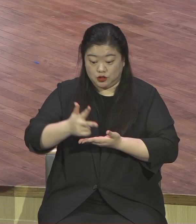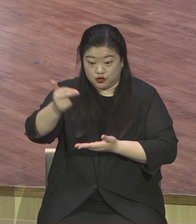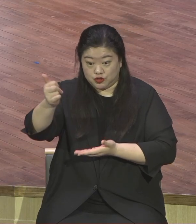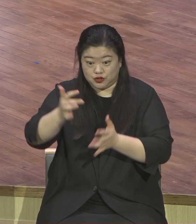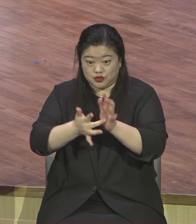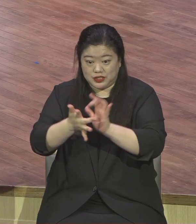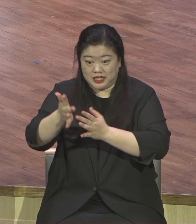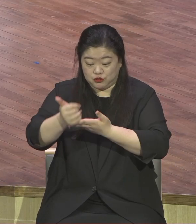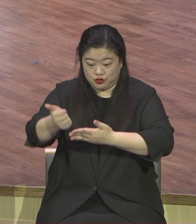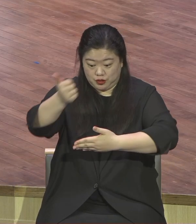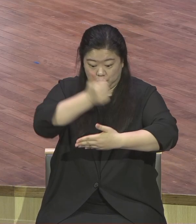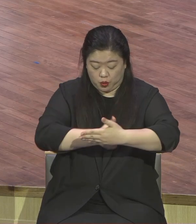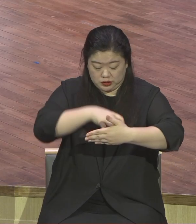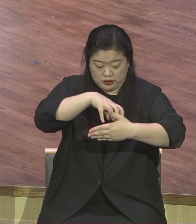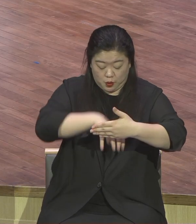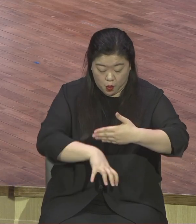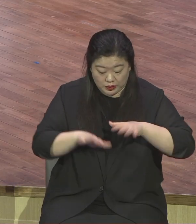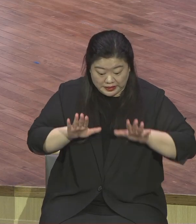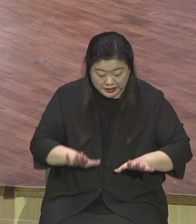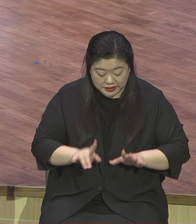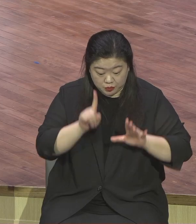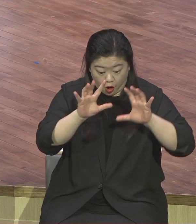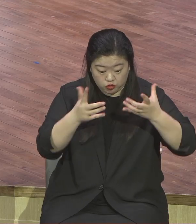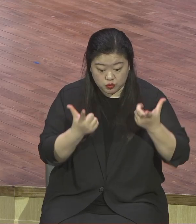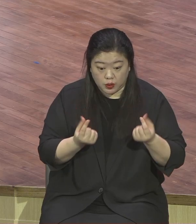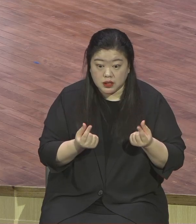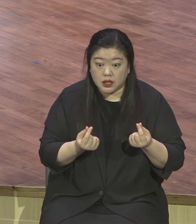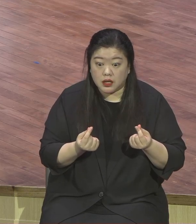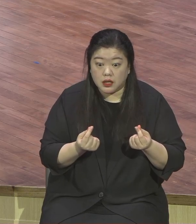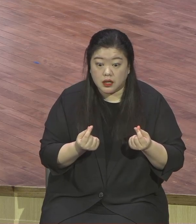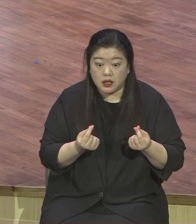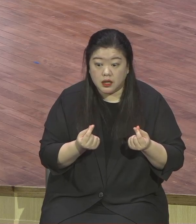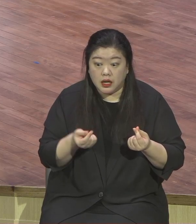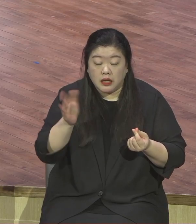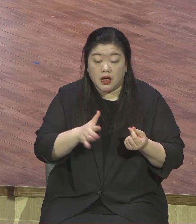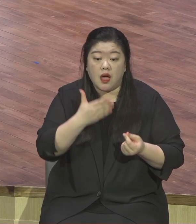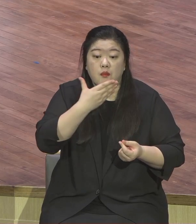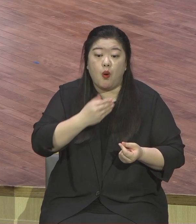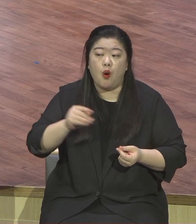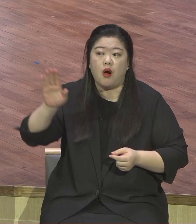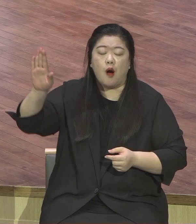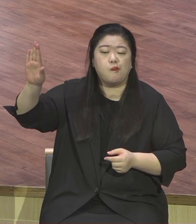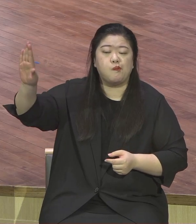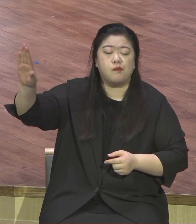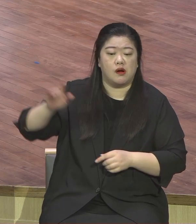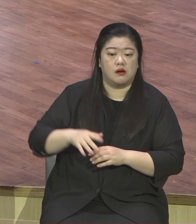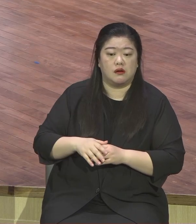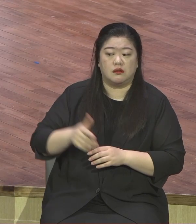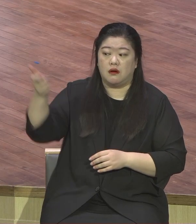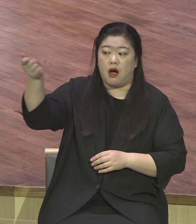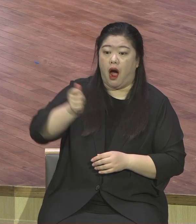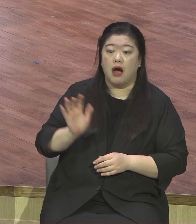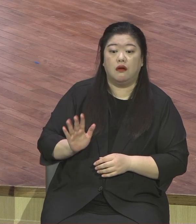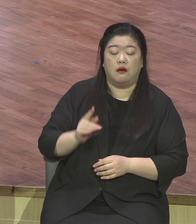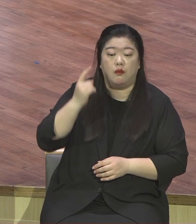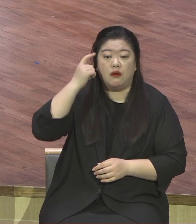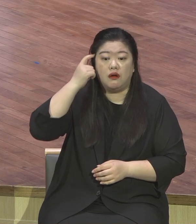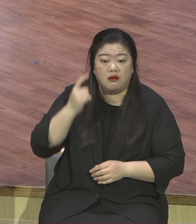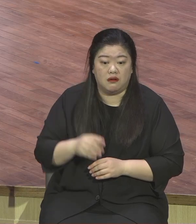왜 짜증납니까 왜 기분 나쁩니까 왜 만족이 없습니까 속아서